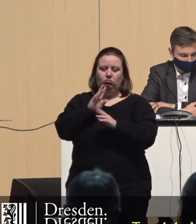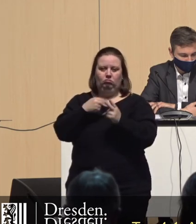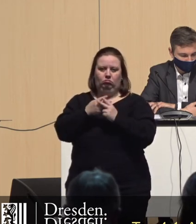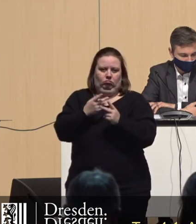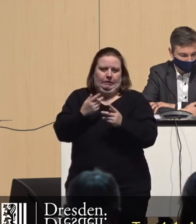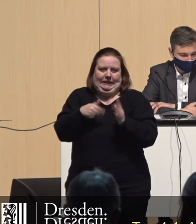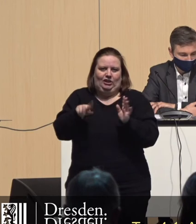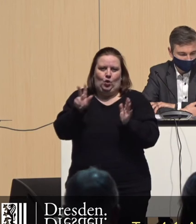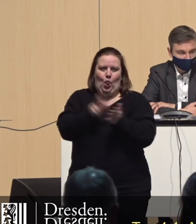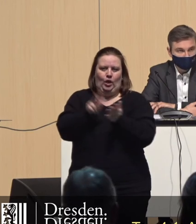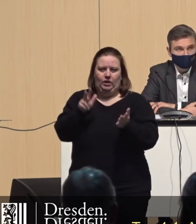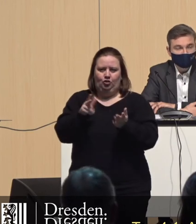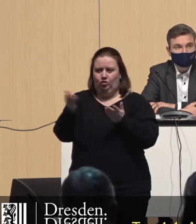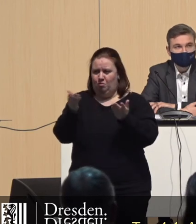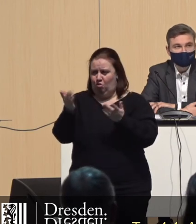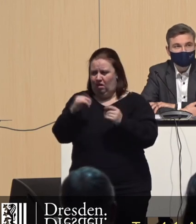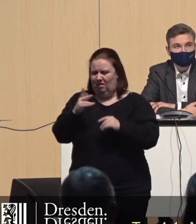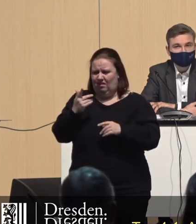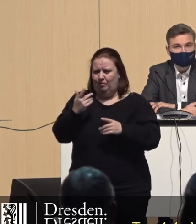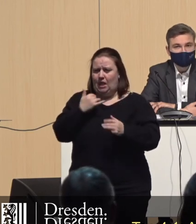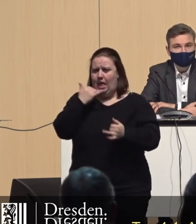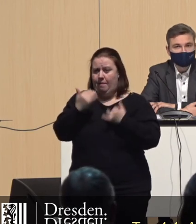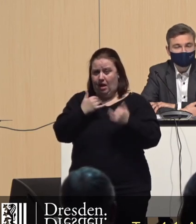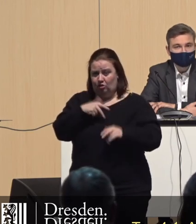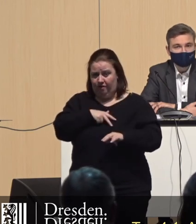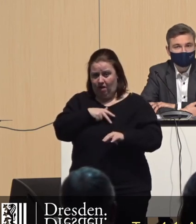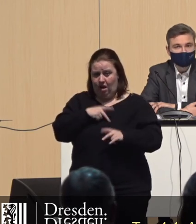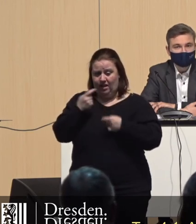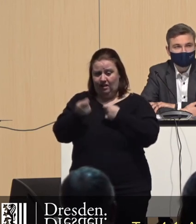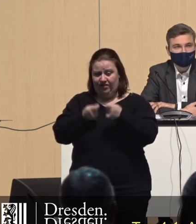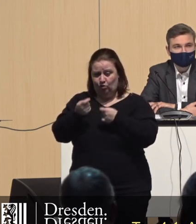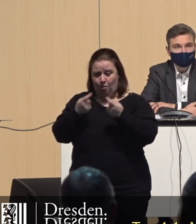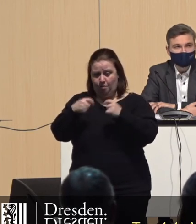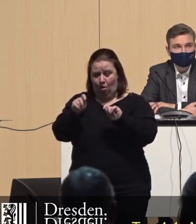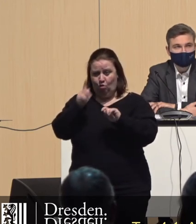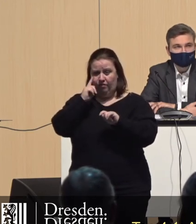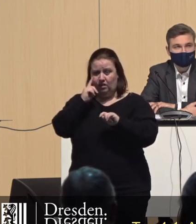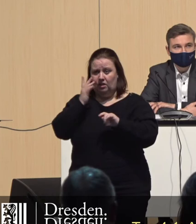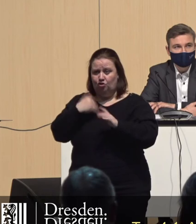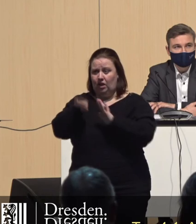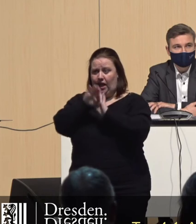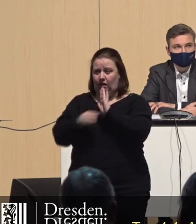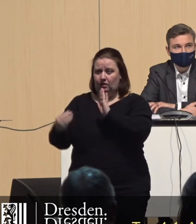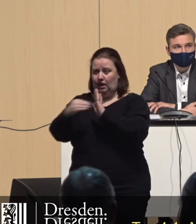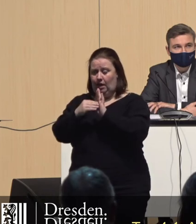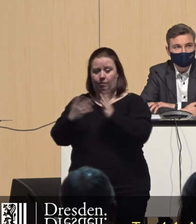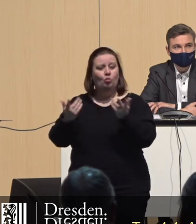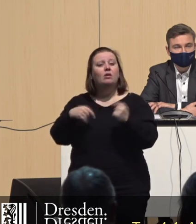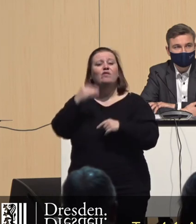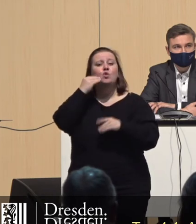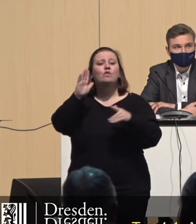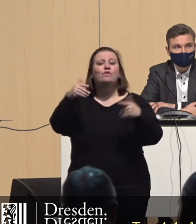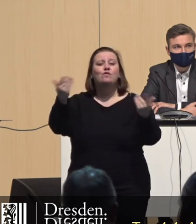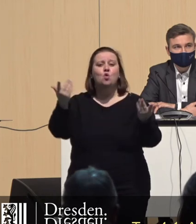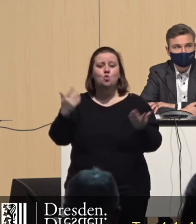Es ist, Herr Blödner, Herr Flemming, ein absolutes Märchen, dass die Investoren bauen, wenn man ihnen nichts auferlegt. Wo sind denn die ganzen Wohnungen?